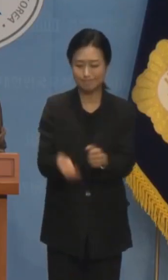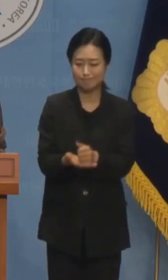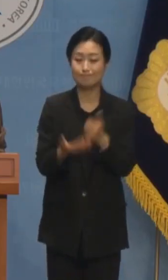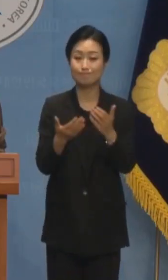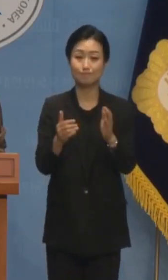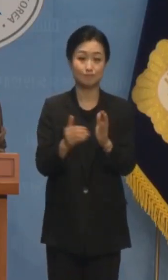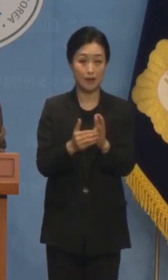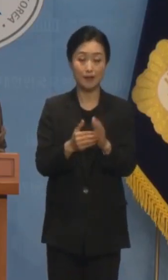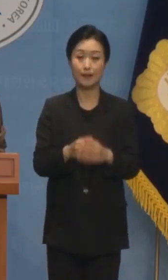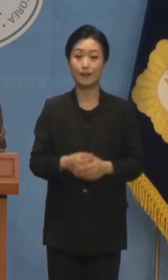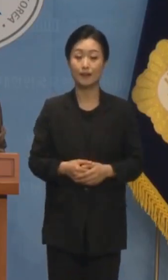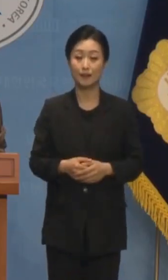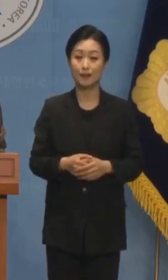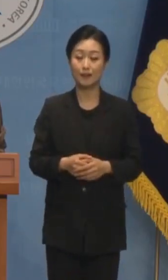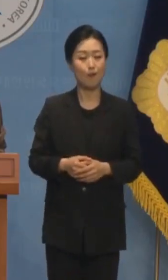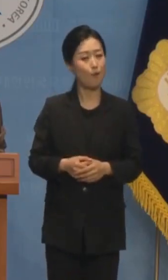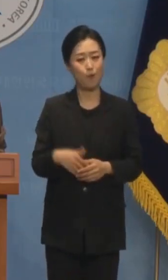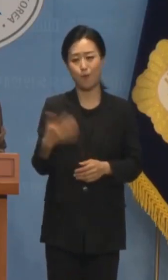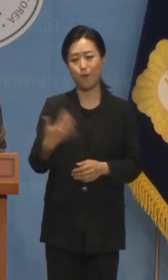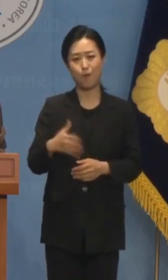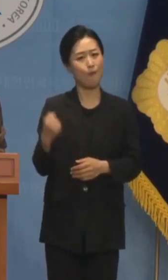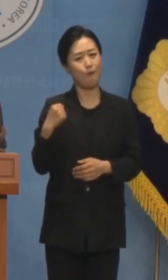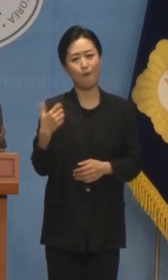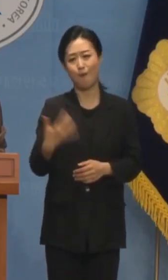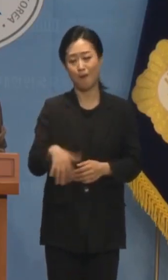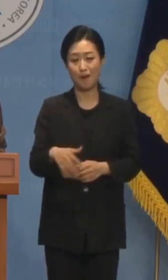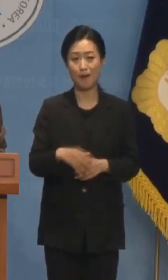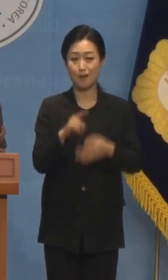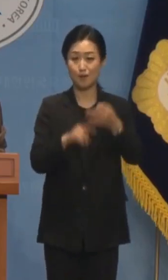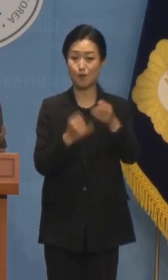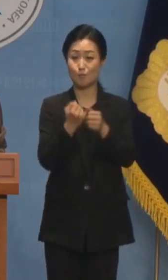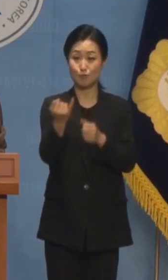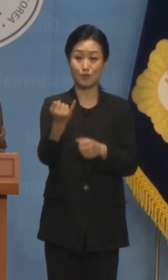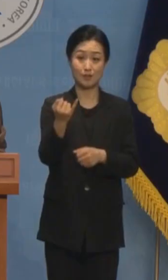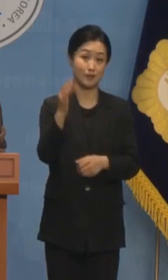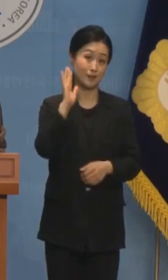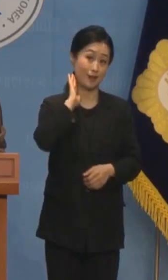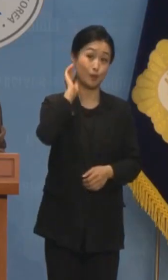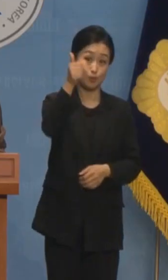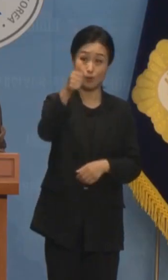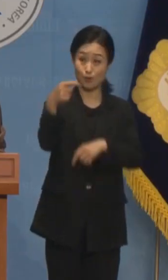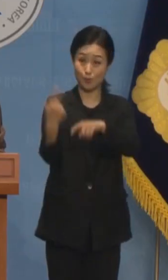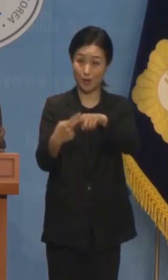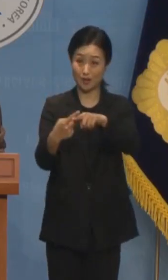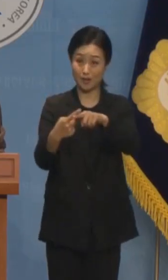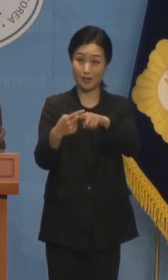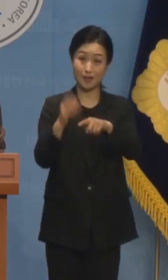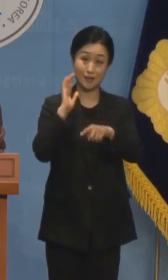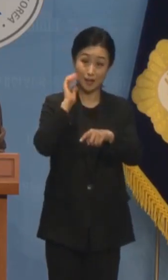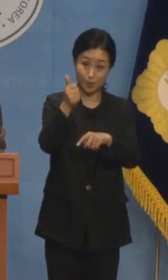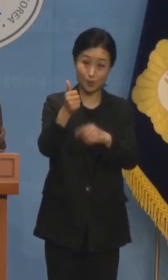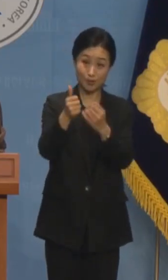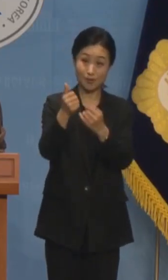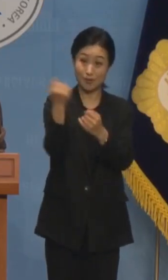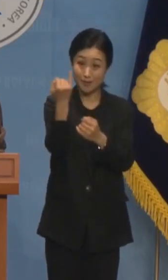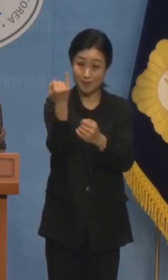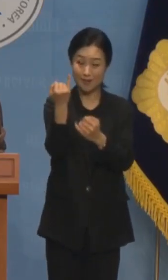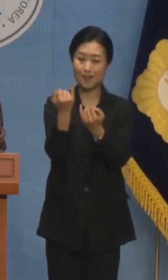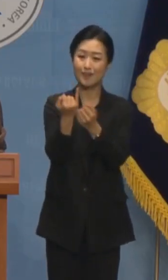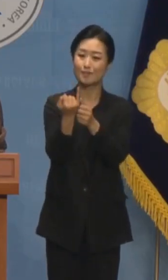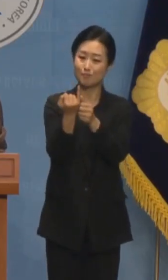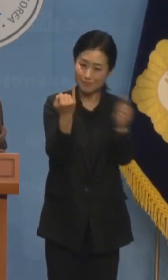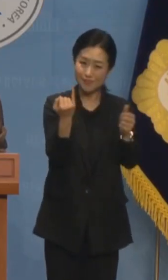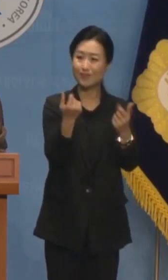가히 정권 실세 잡습니다 김건희 대통령 윤석열 영분함에 김건희 정권인가 봅니다